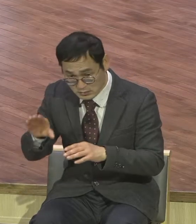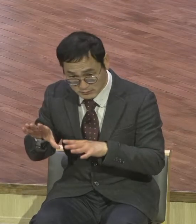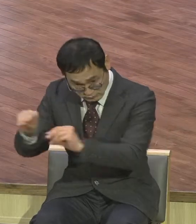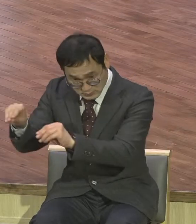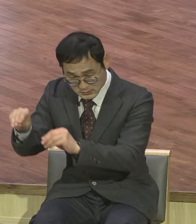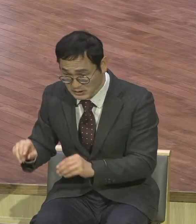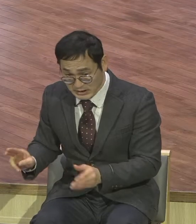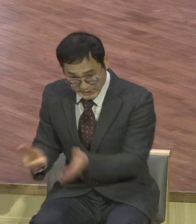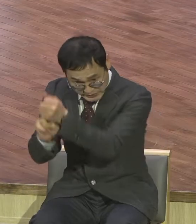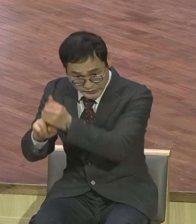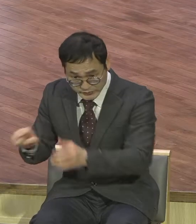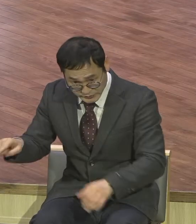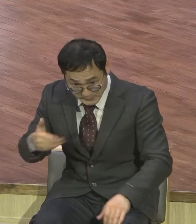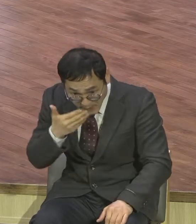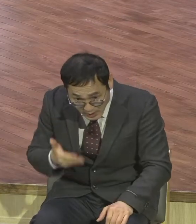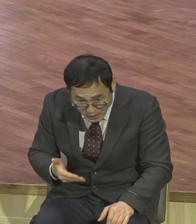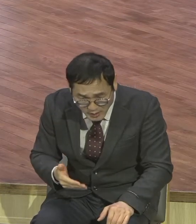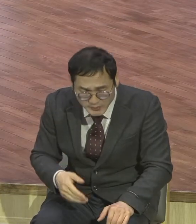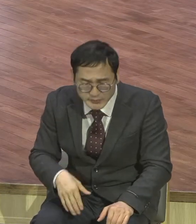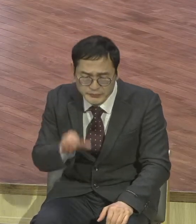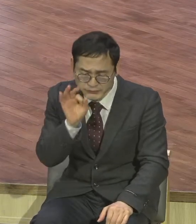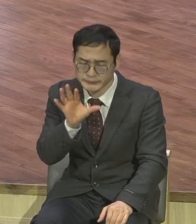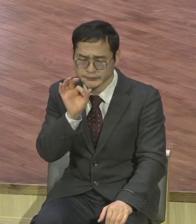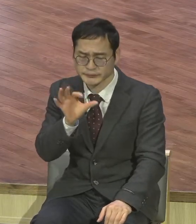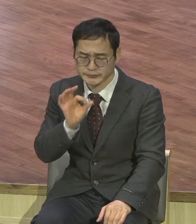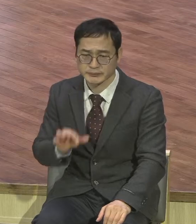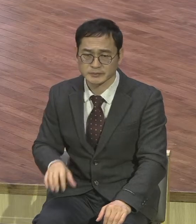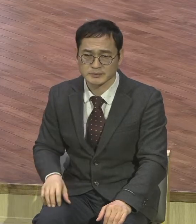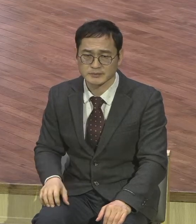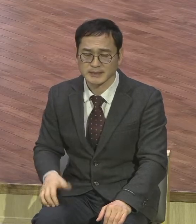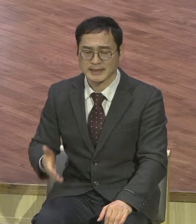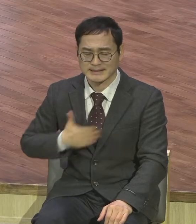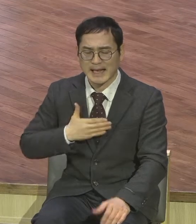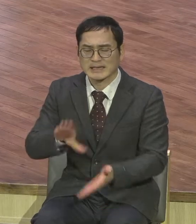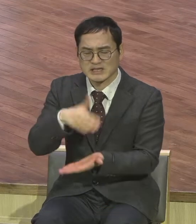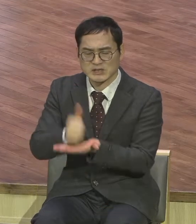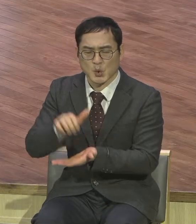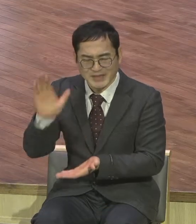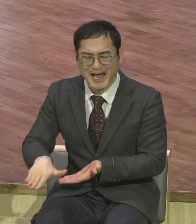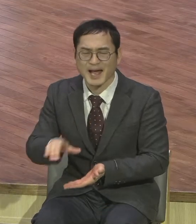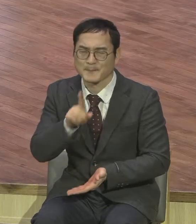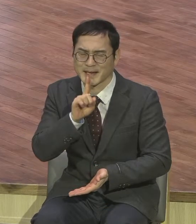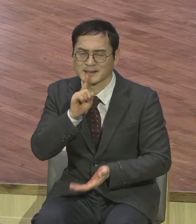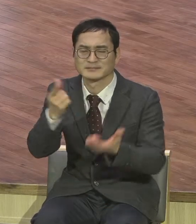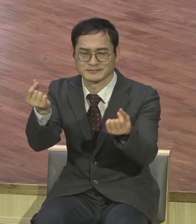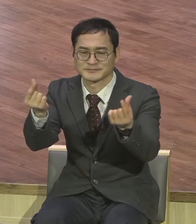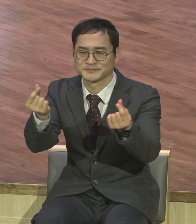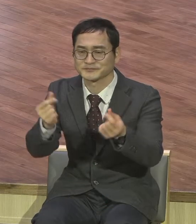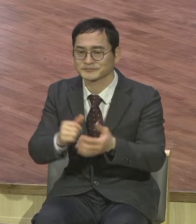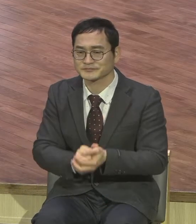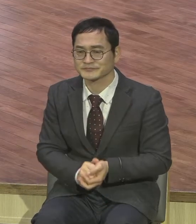말한 것입니다 예수님이 참 복음이라는 사실을 말씀하시면서 그러면서 예수님은 자신을 인해서